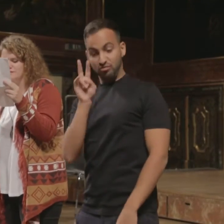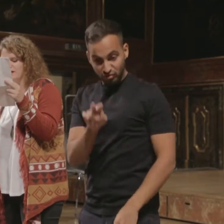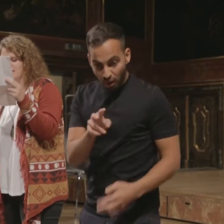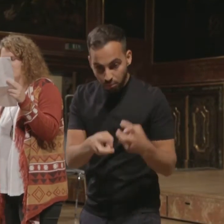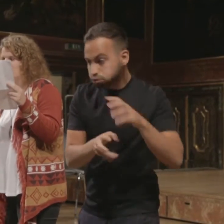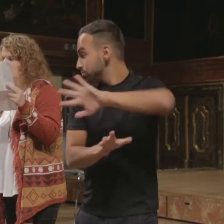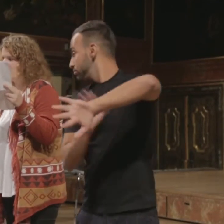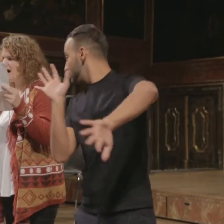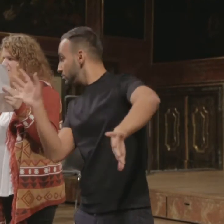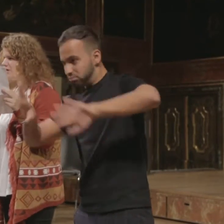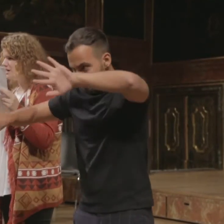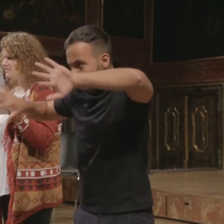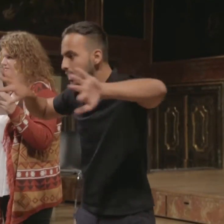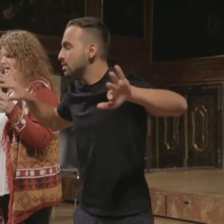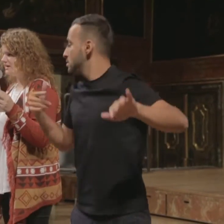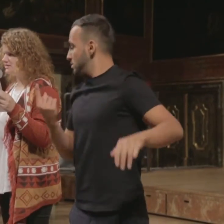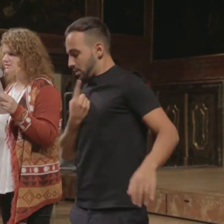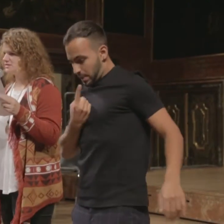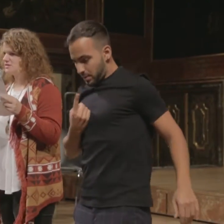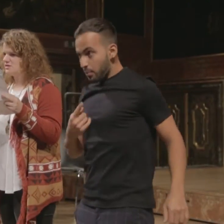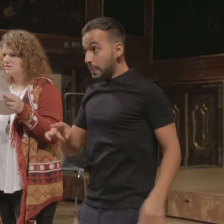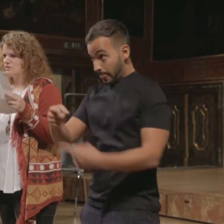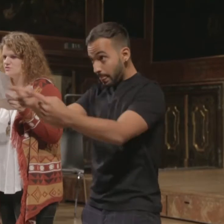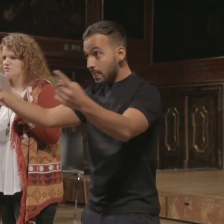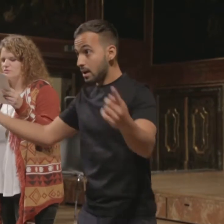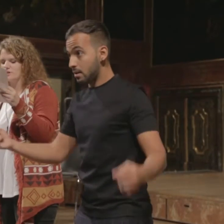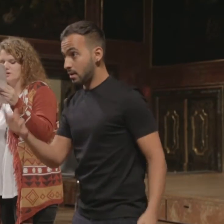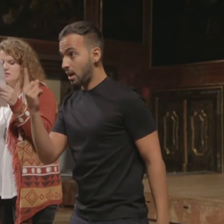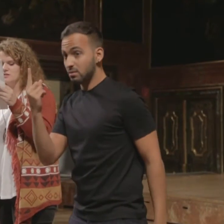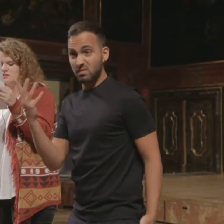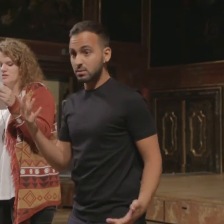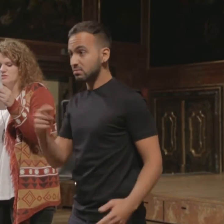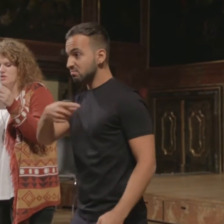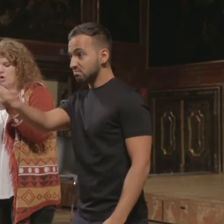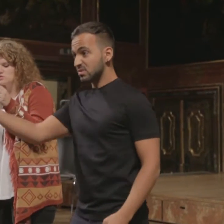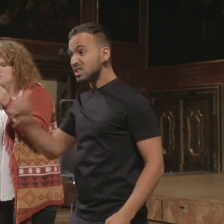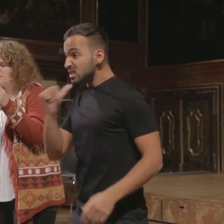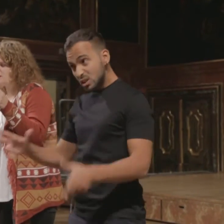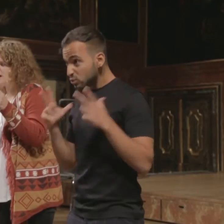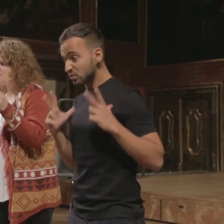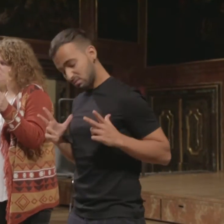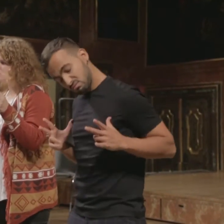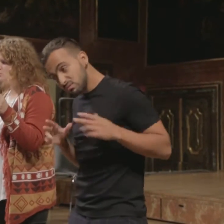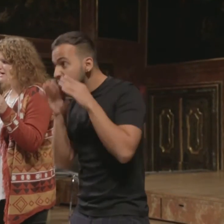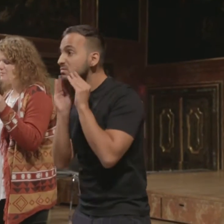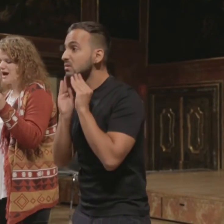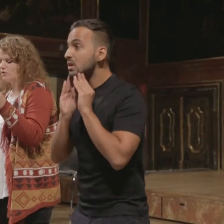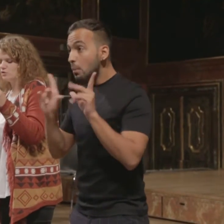Verweigerer. Aber vor allem sind wir eins, unzufrieden. Und Unzufriedenheit macht uns undankbar und